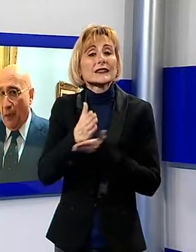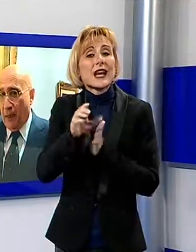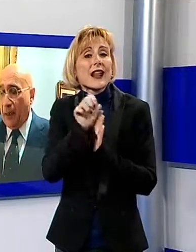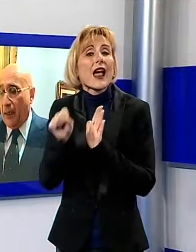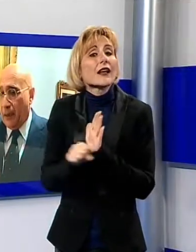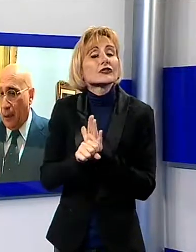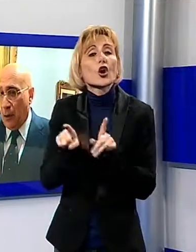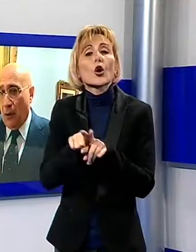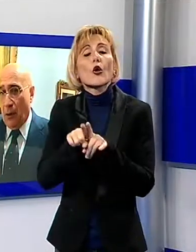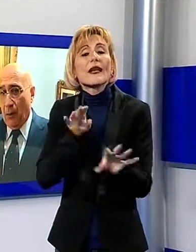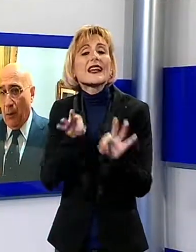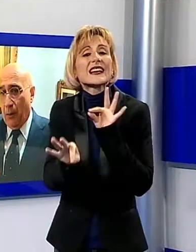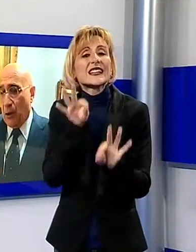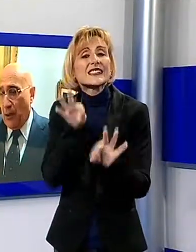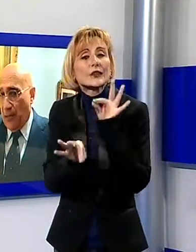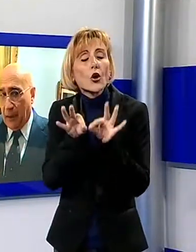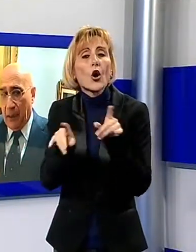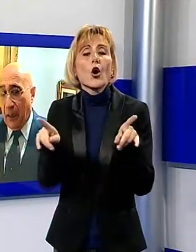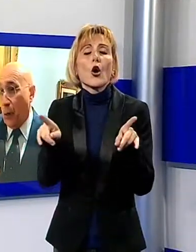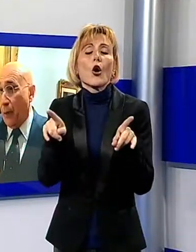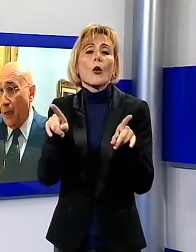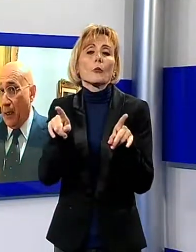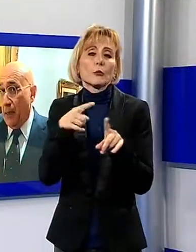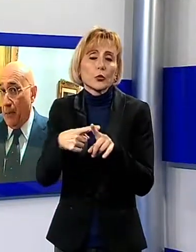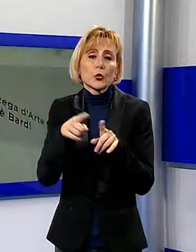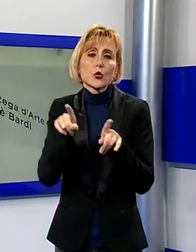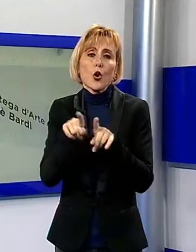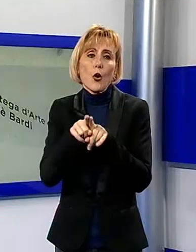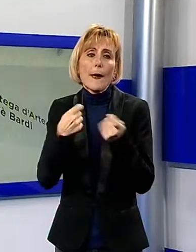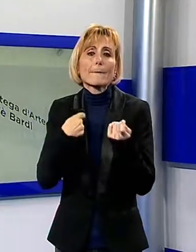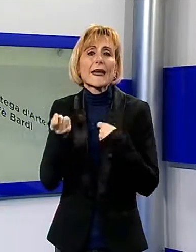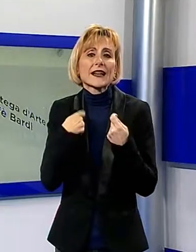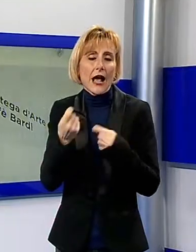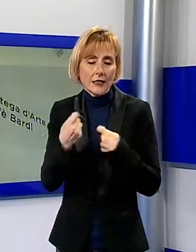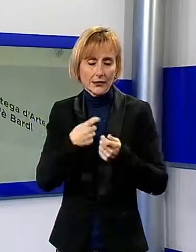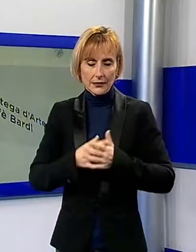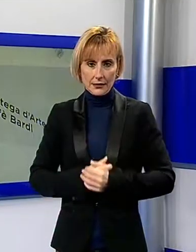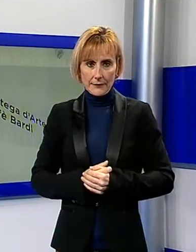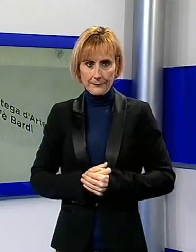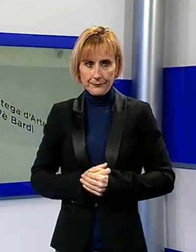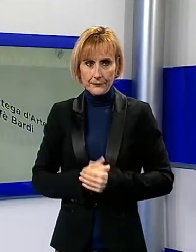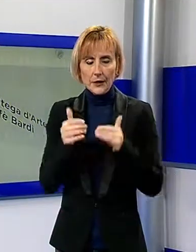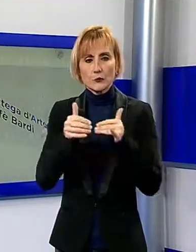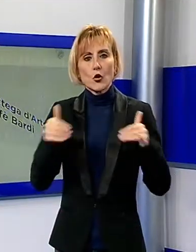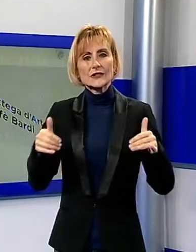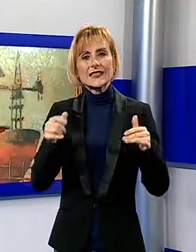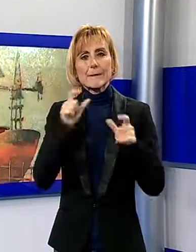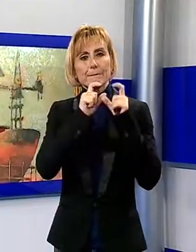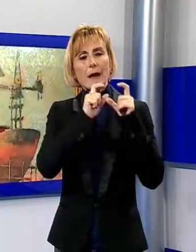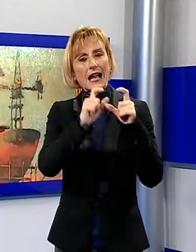critico, come mecenate e come mercante. La mostra dei macchiaioli, visitabile fino al 7 gennaio,